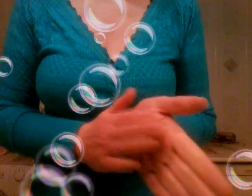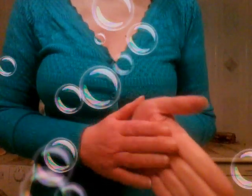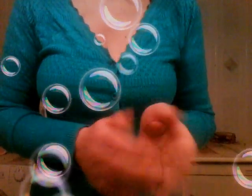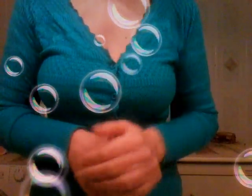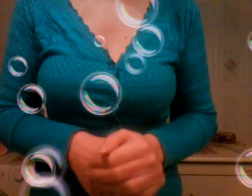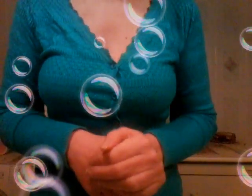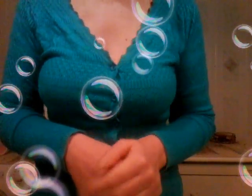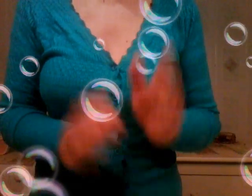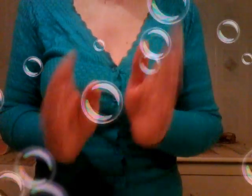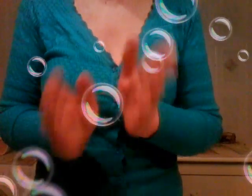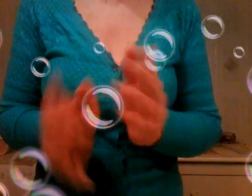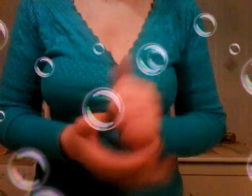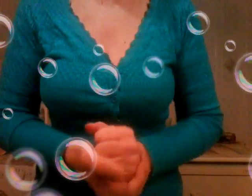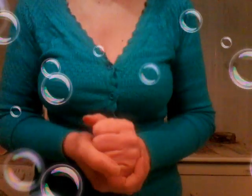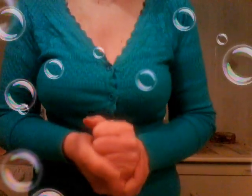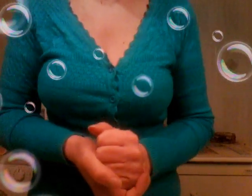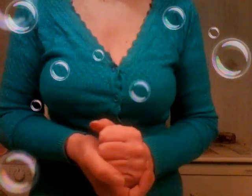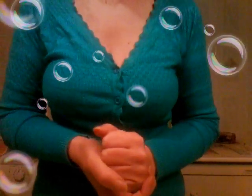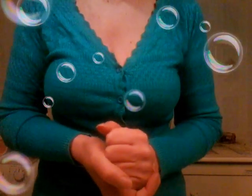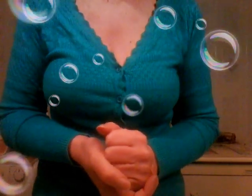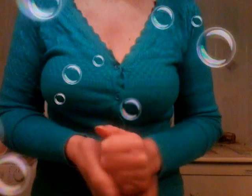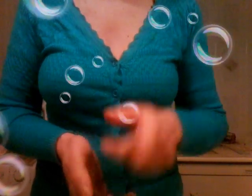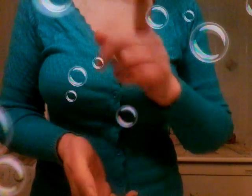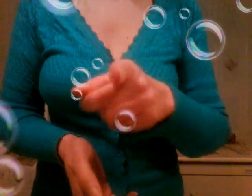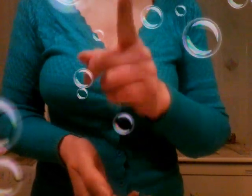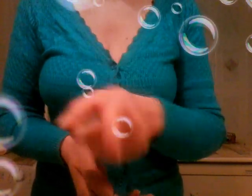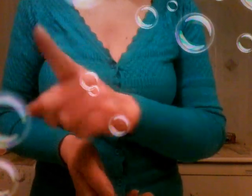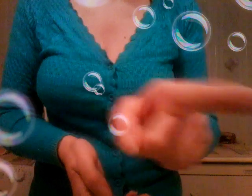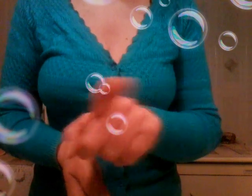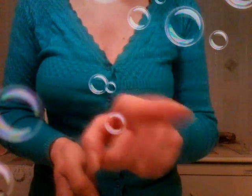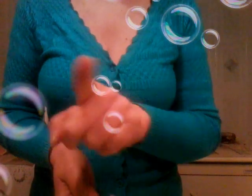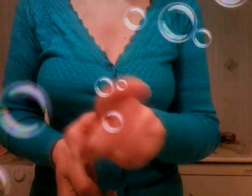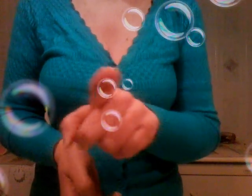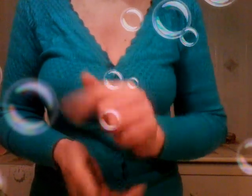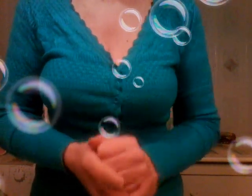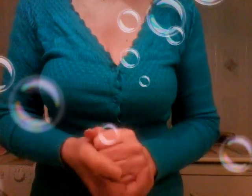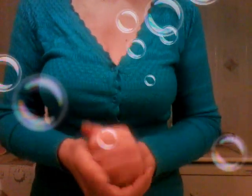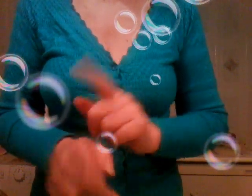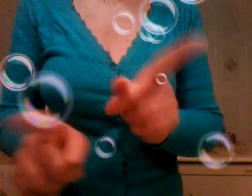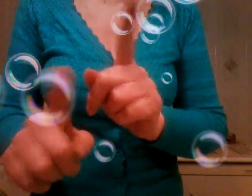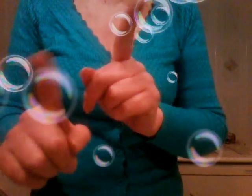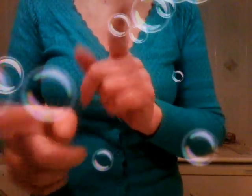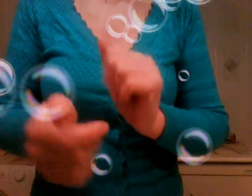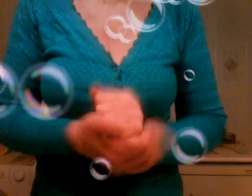bene è bel mondo di centronia comunque io non starò zittare i signori no no no no no no